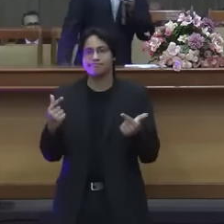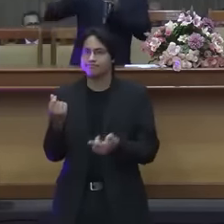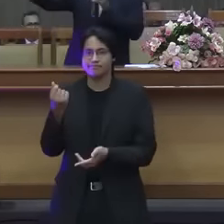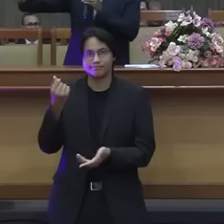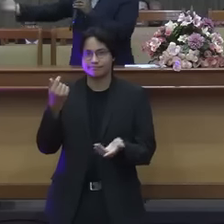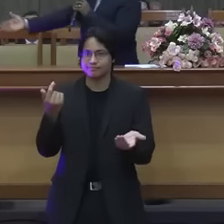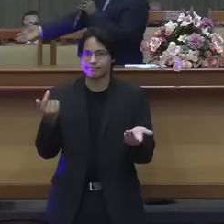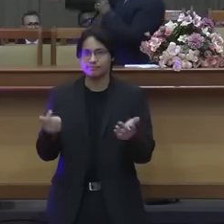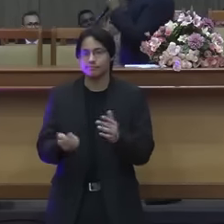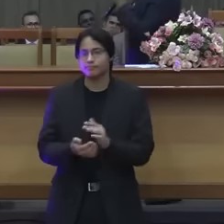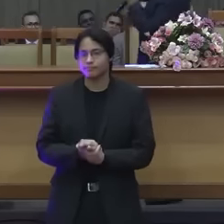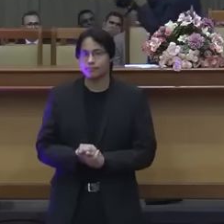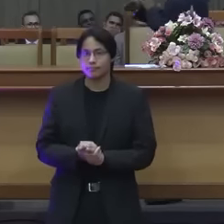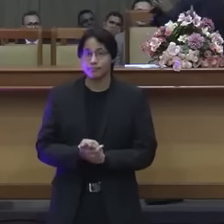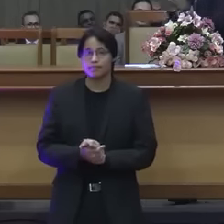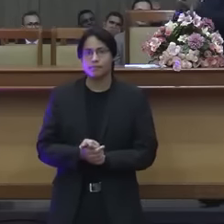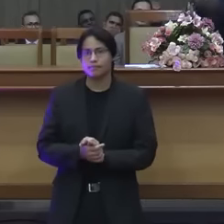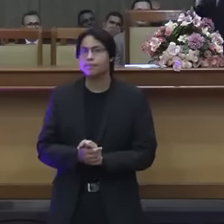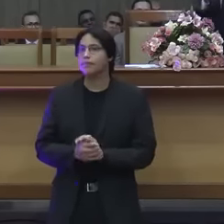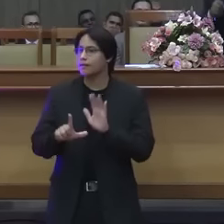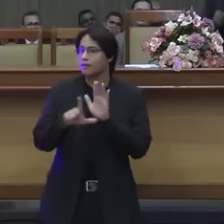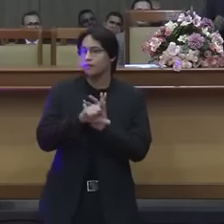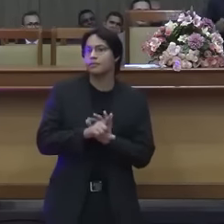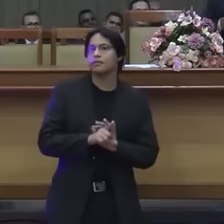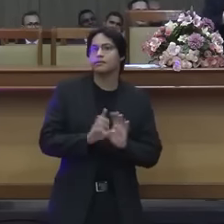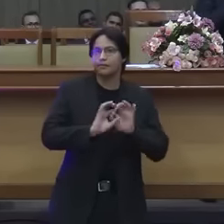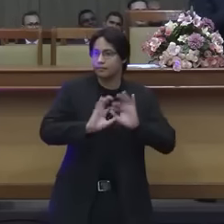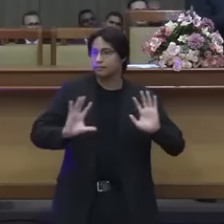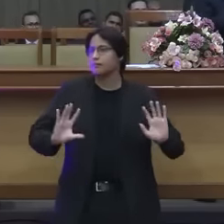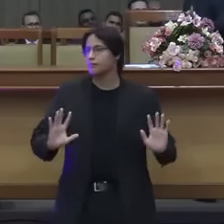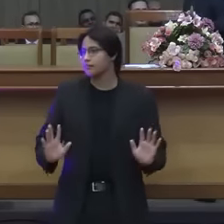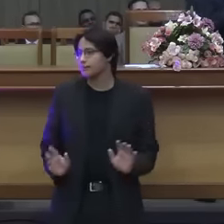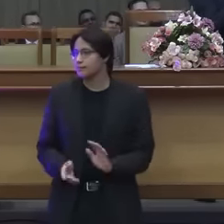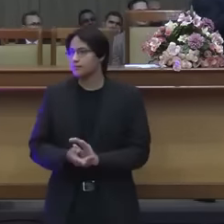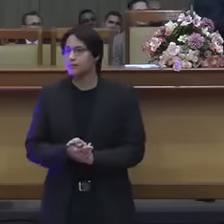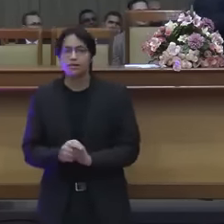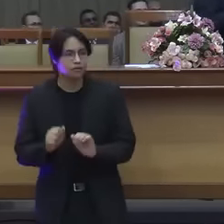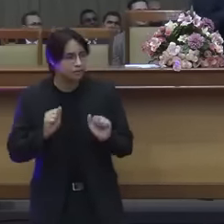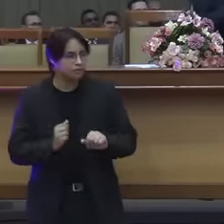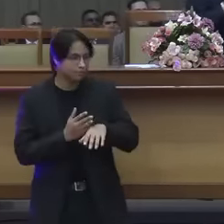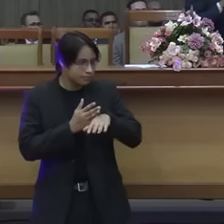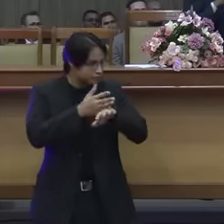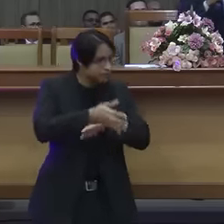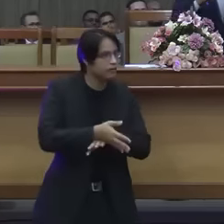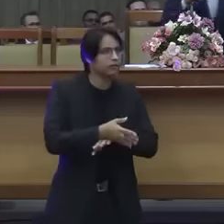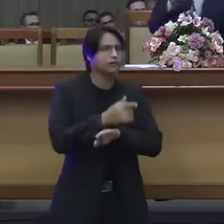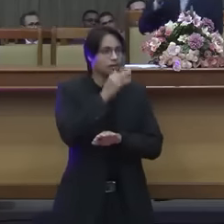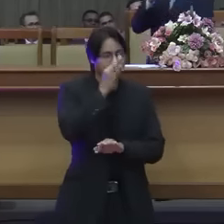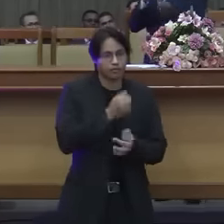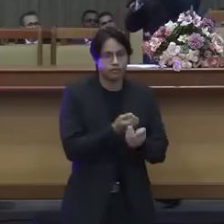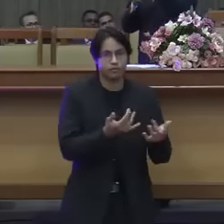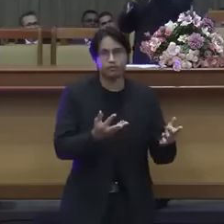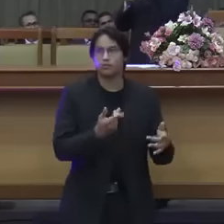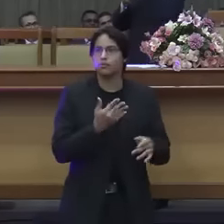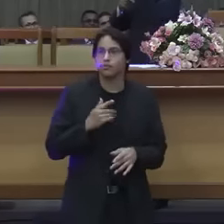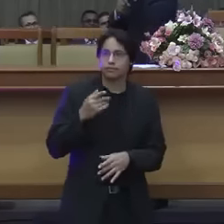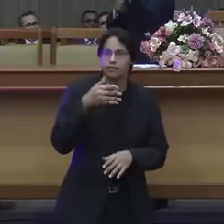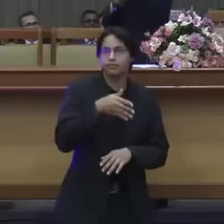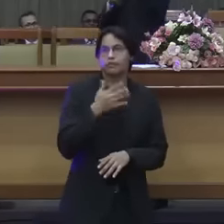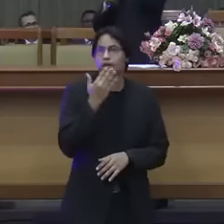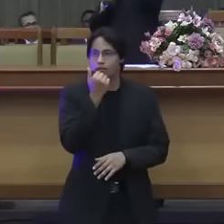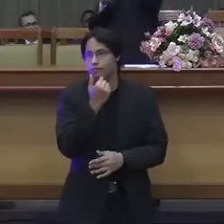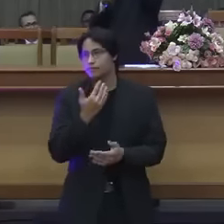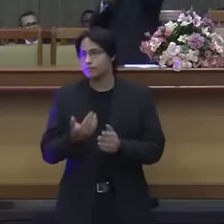a lei me permite eu com fome entrar no mato e comer aí só porque eu peguei umas